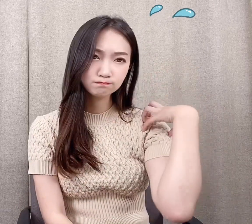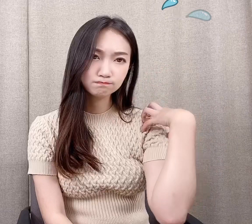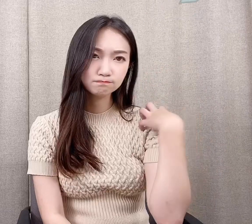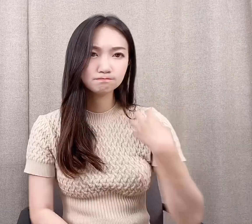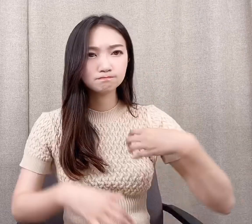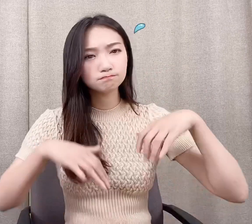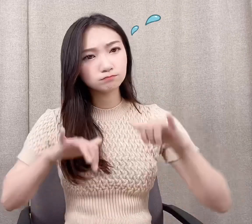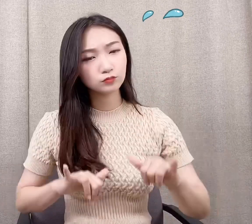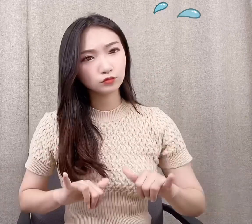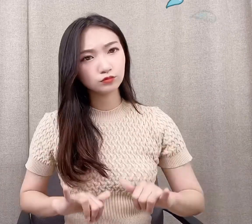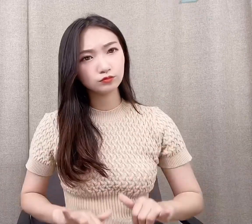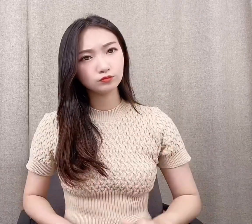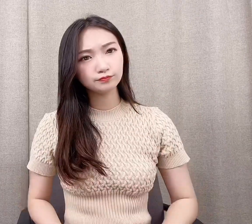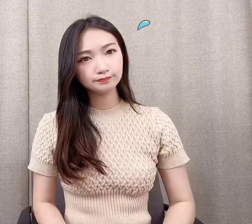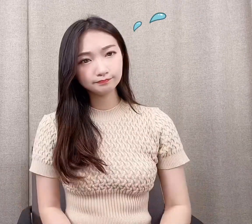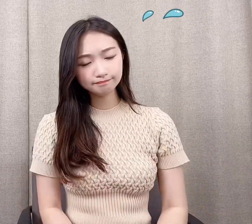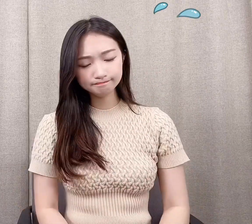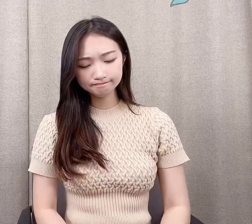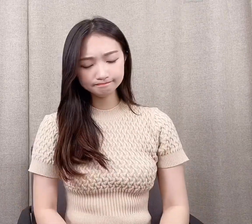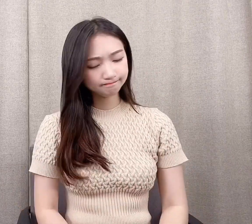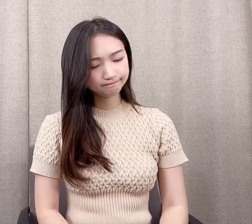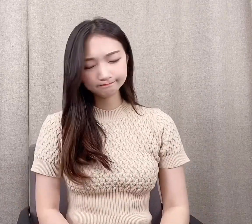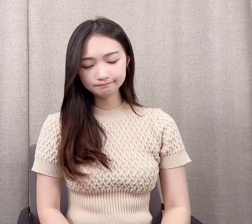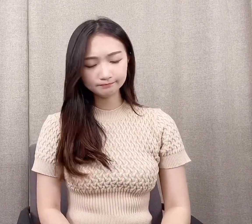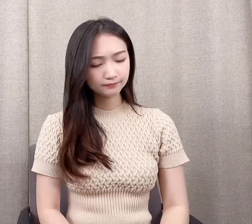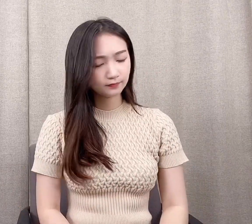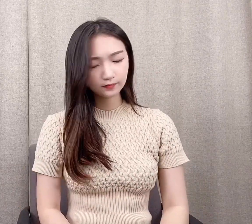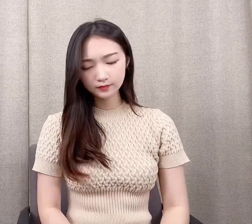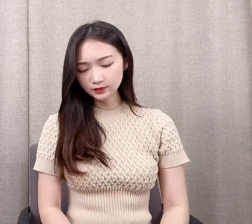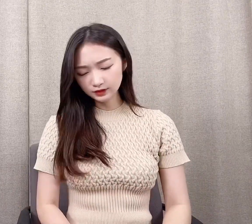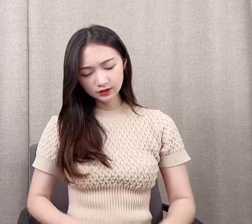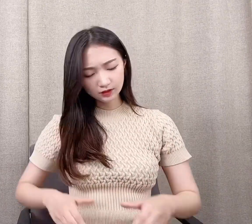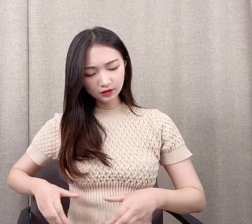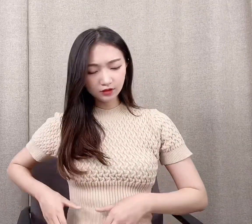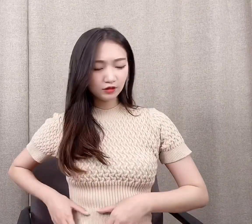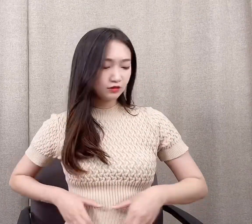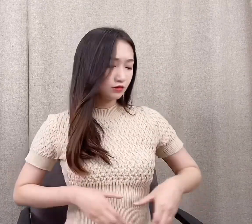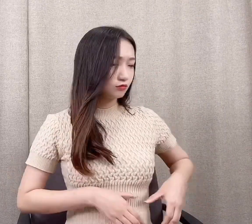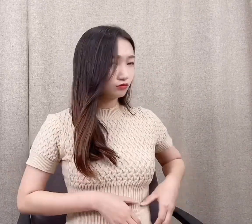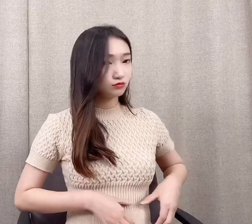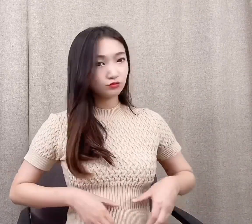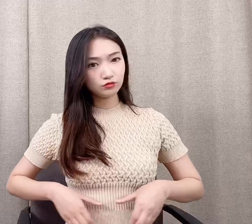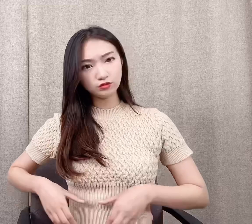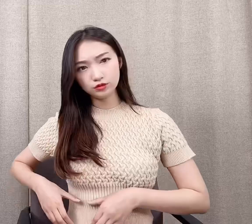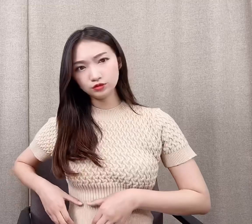부담일까 널 주저했어